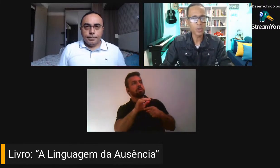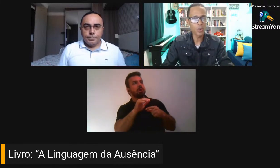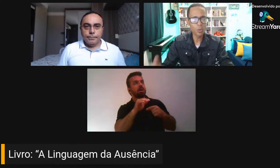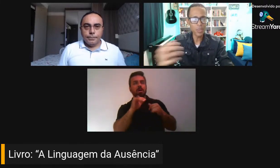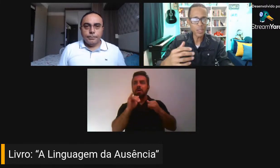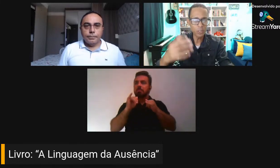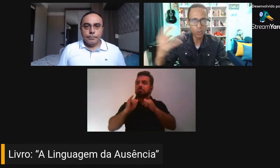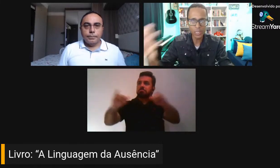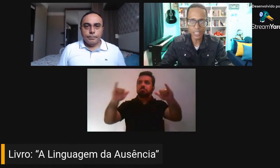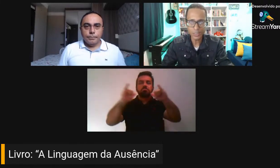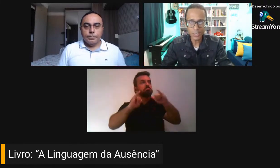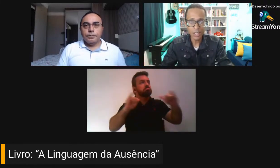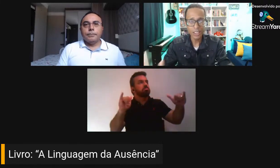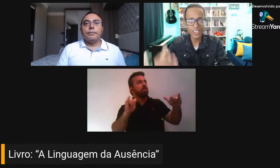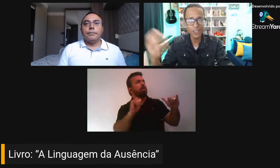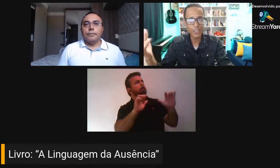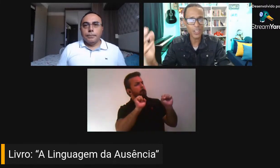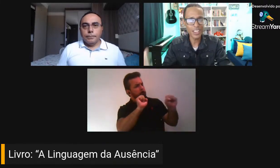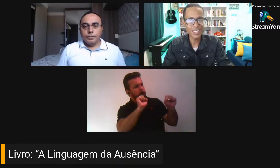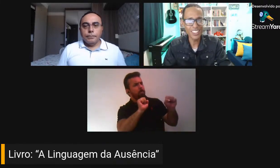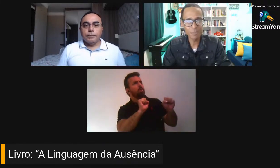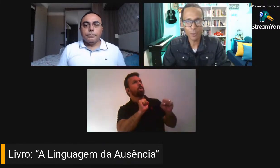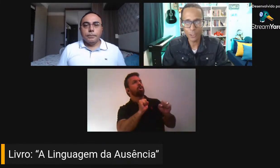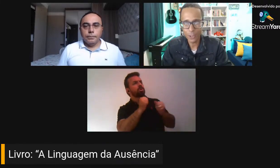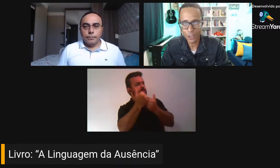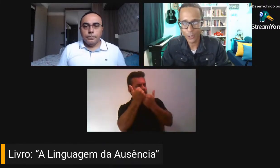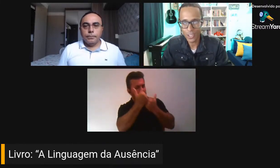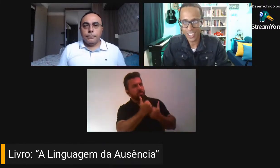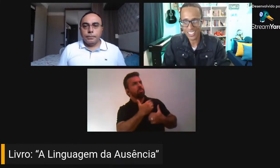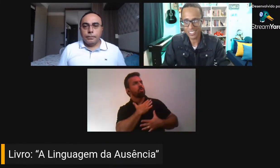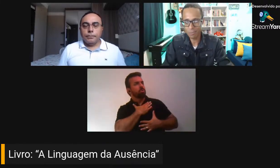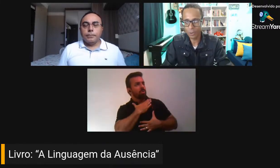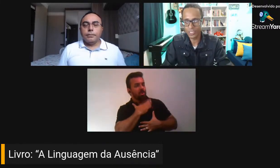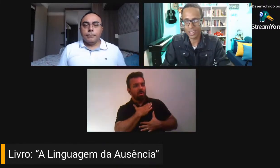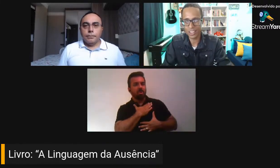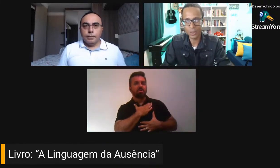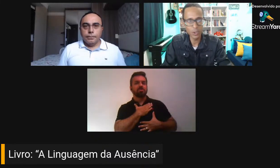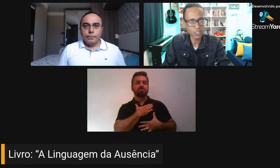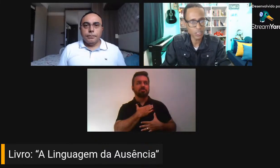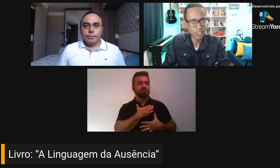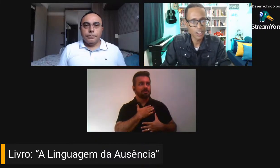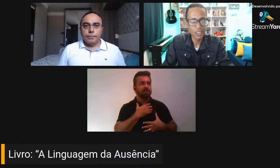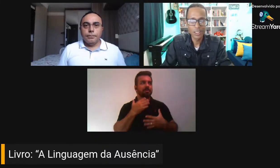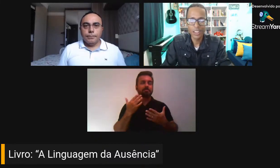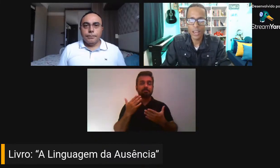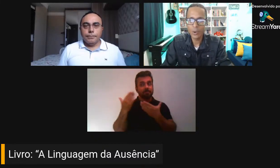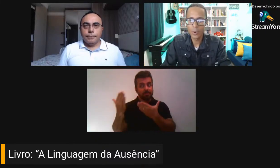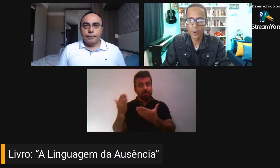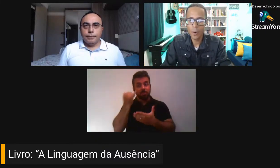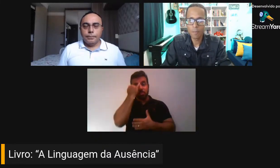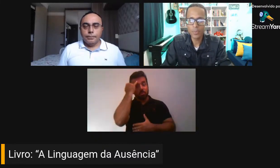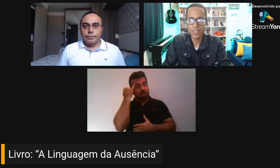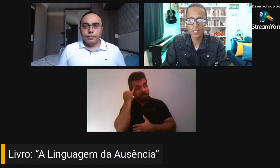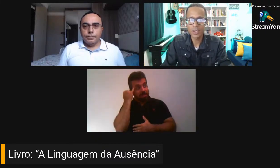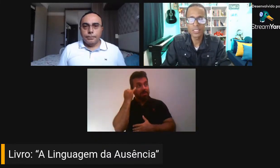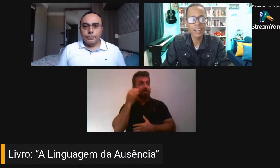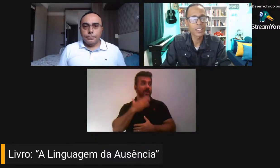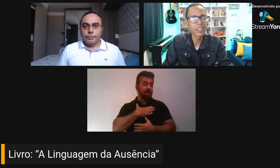conte conosco, comigo, Juliano, e à nossa querida professora Josiane, que não pôde estar aqui hoje, quero